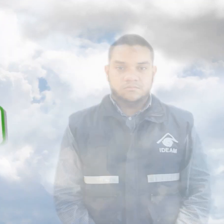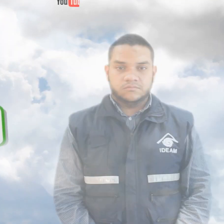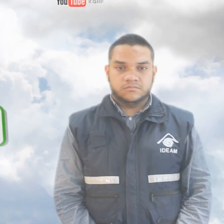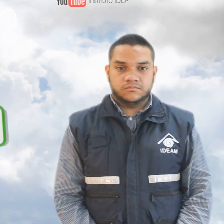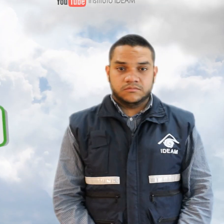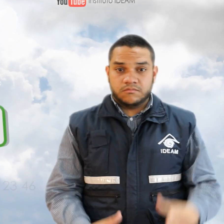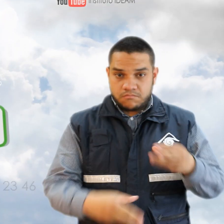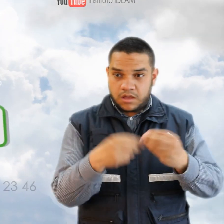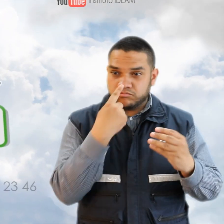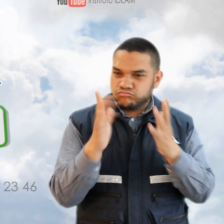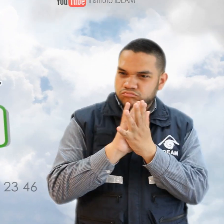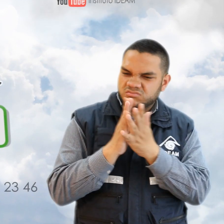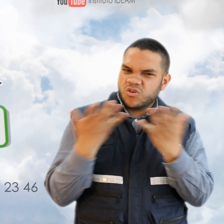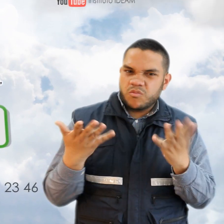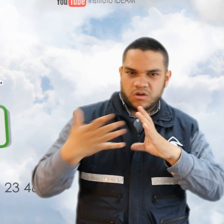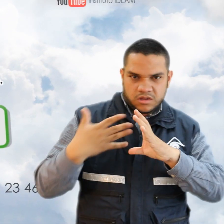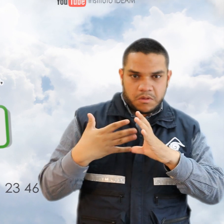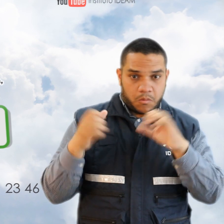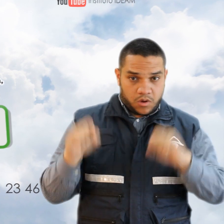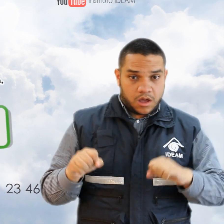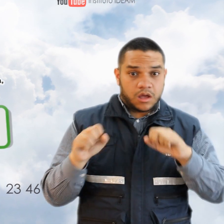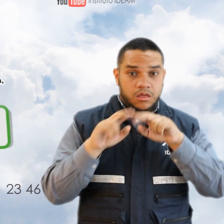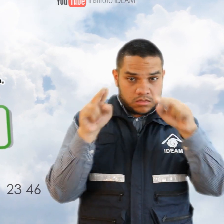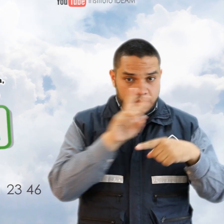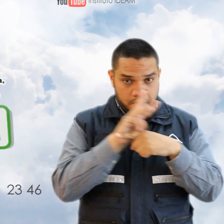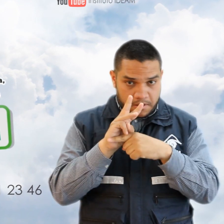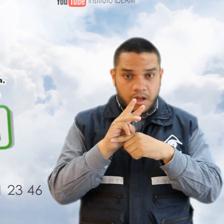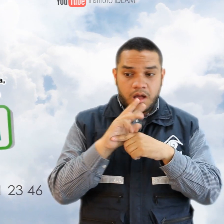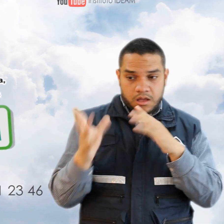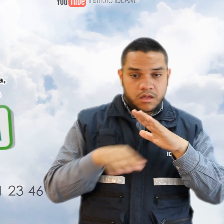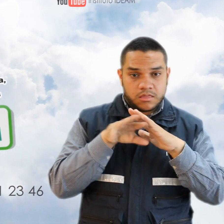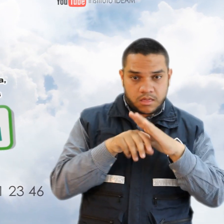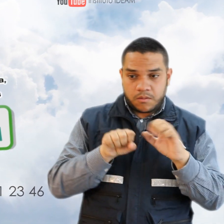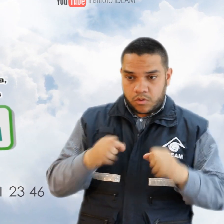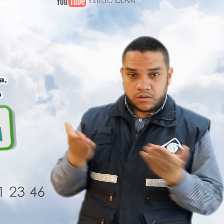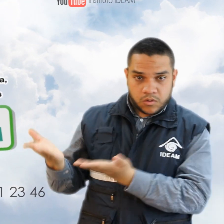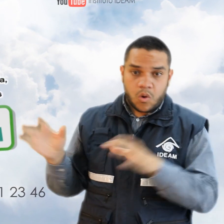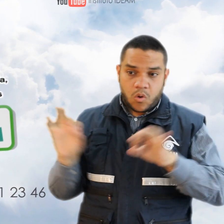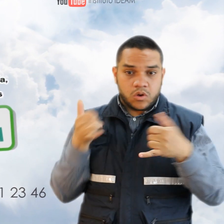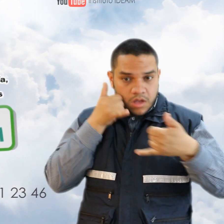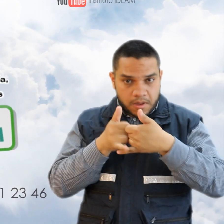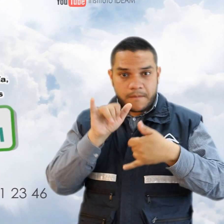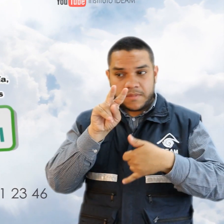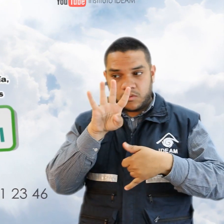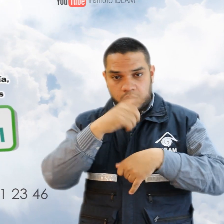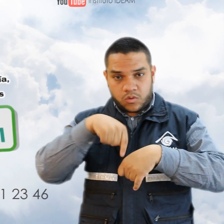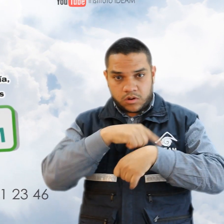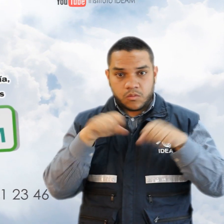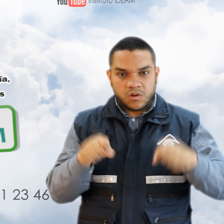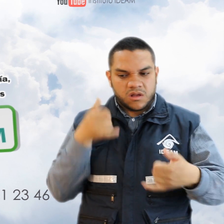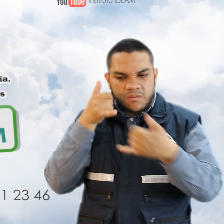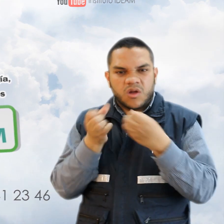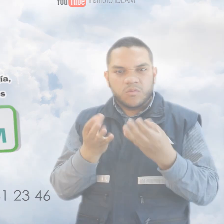Para mayor información los invitamos a que consulten la página idean.gov.co o que se comuniquen las 24 horas en Bogotá a los teléfonos que